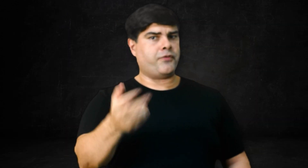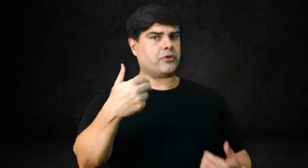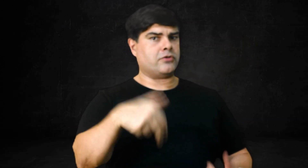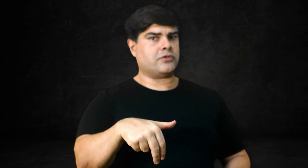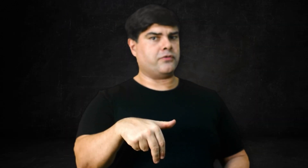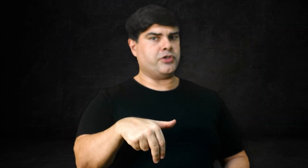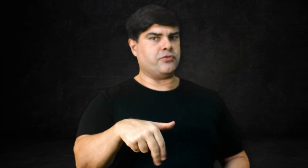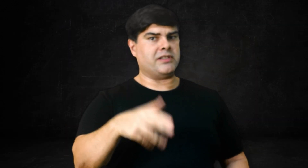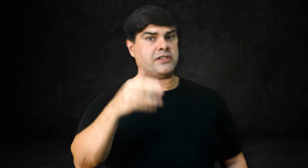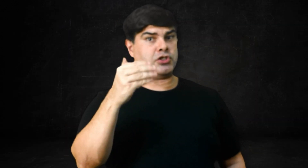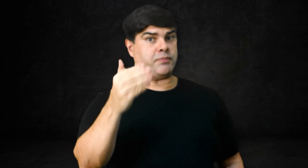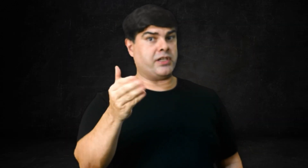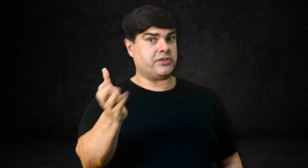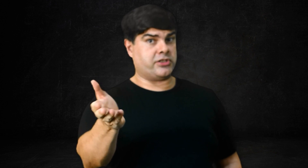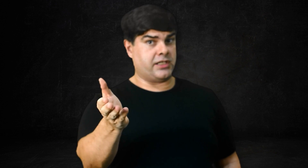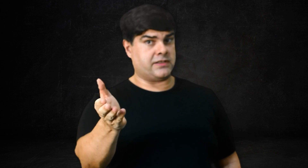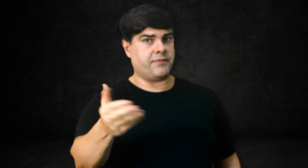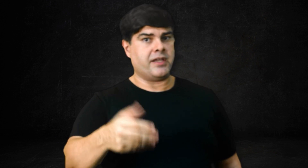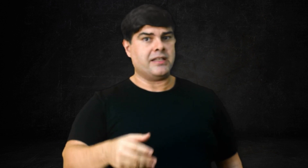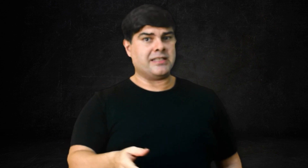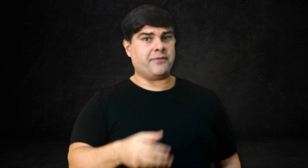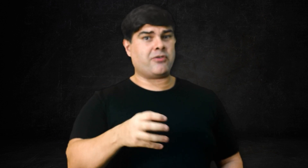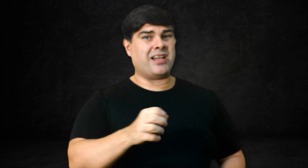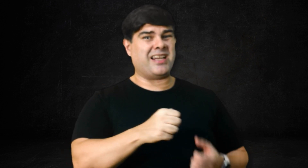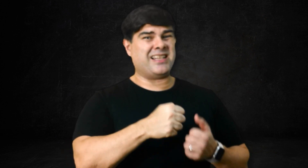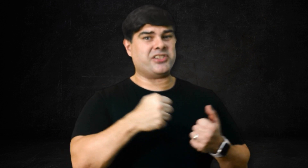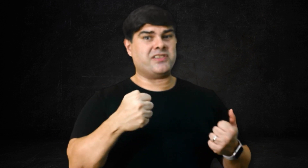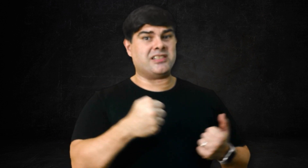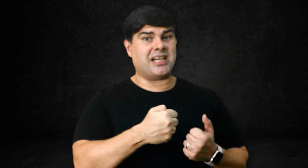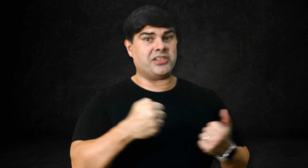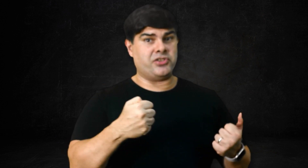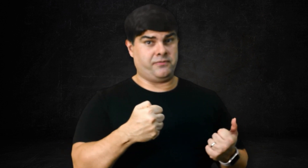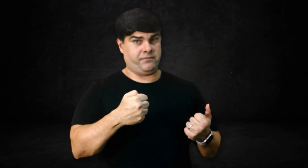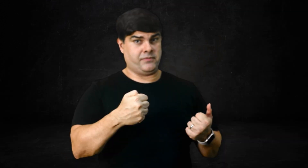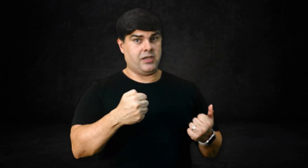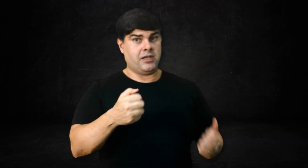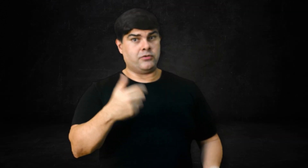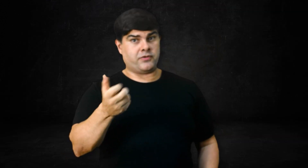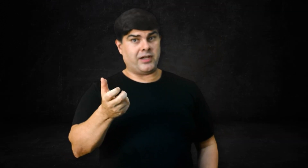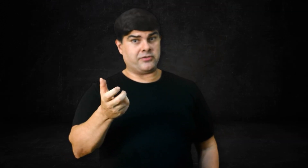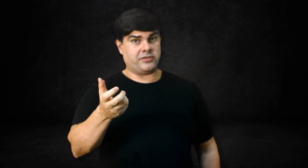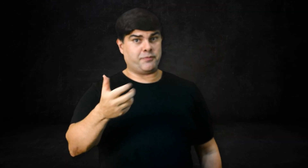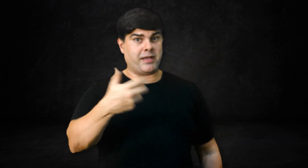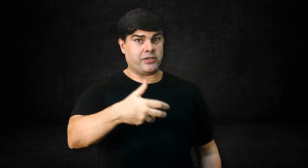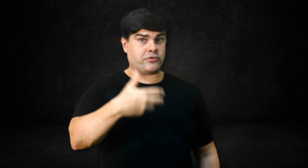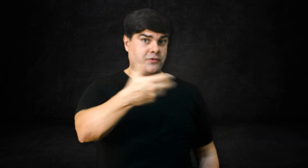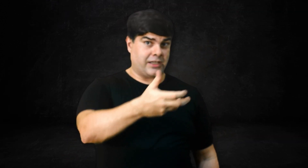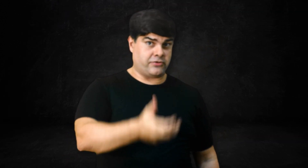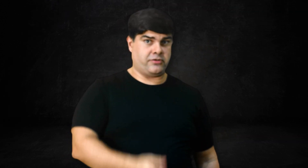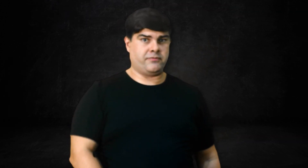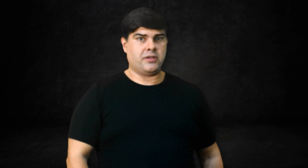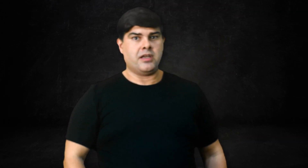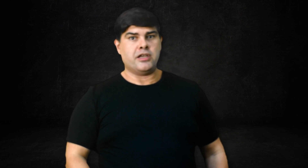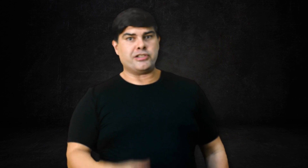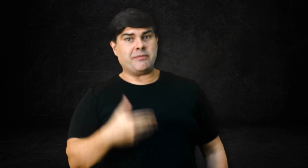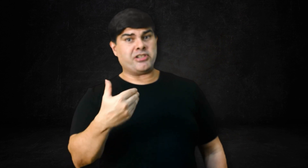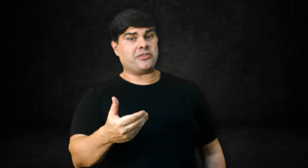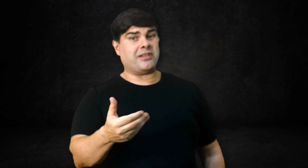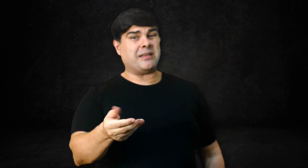o foco do nosso vídeo, mas esse tipo de resistência tem a ver com a elasticidade dos vasos, nas paredes dos vasos. Está mais relacionada à